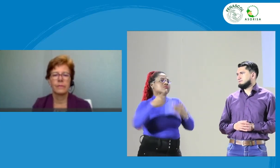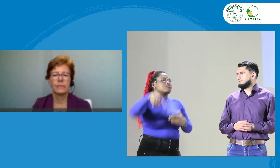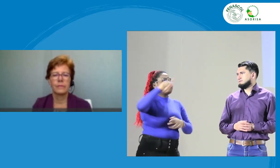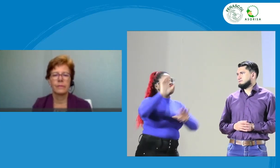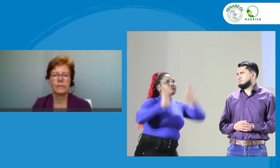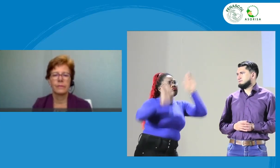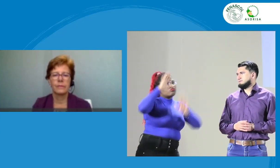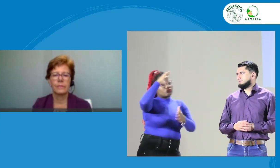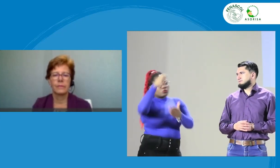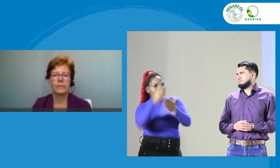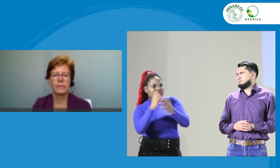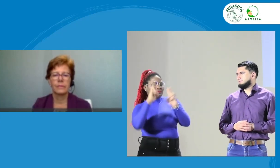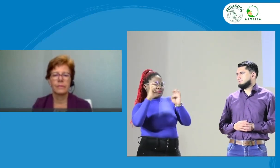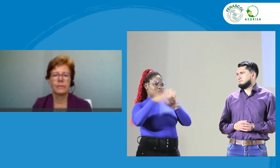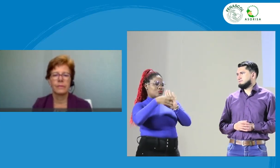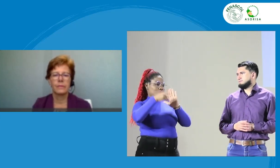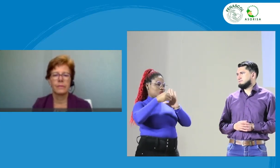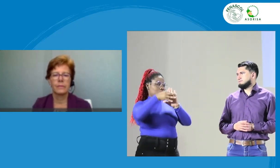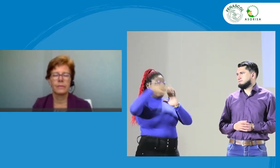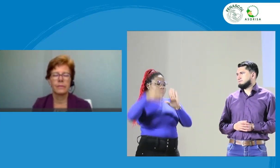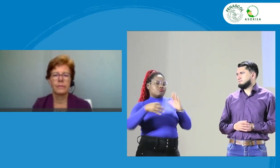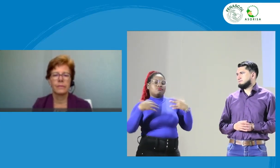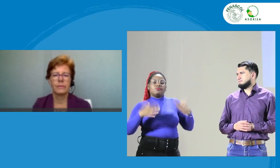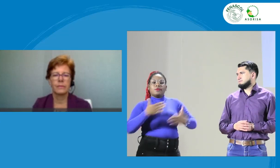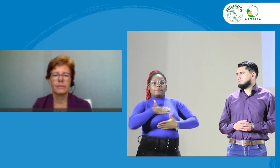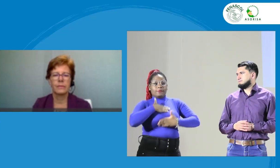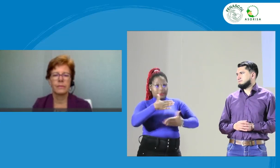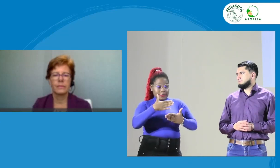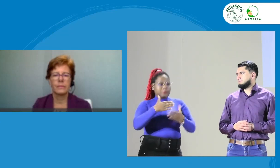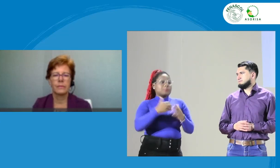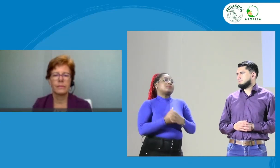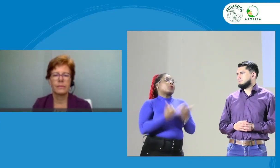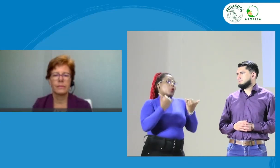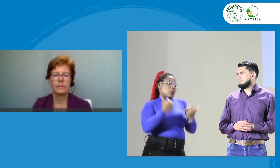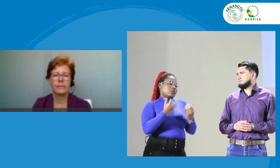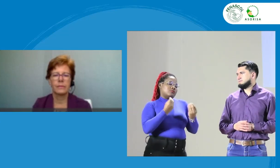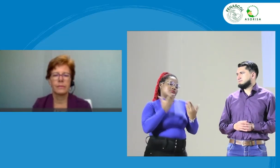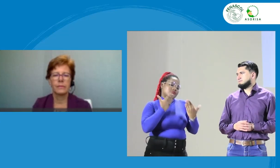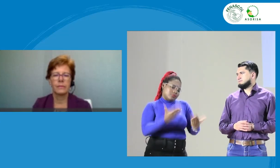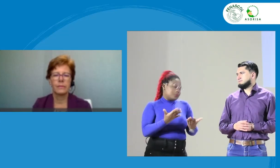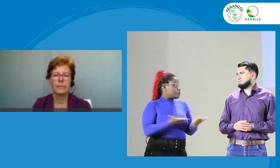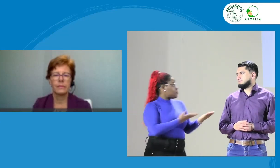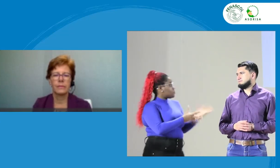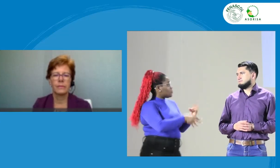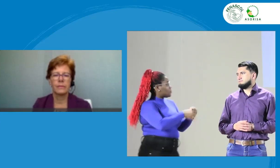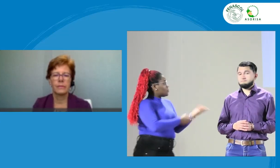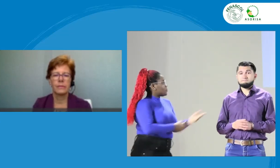agradecemos pues también a todas las personas que quieren participar al respecto. Te damos también las gracias Margarita.